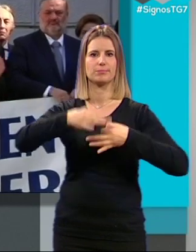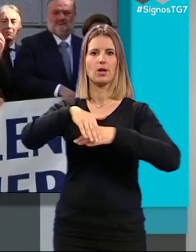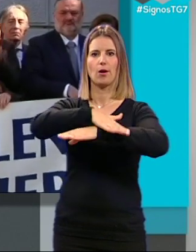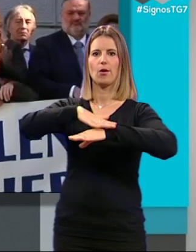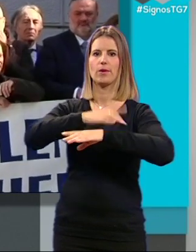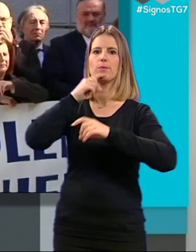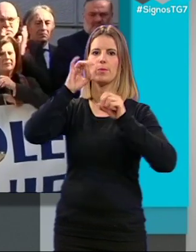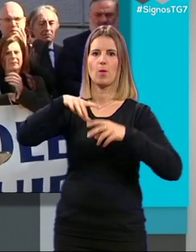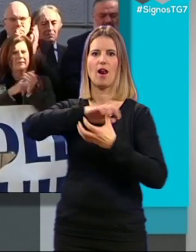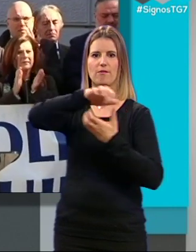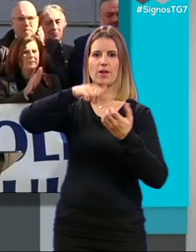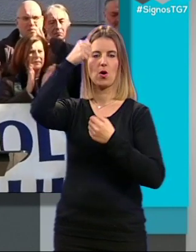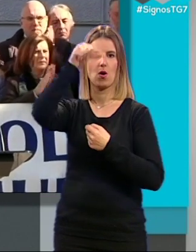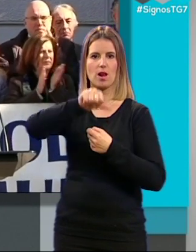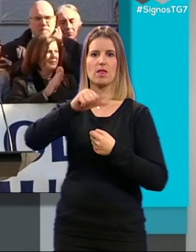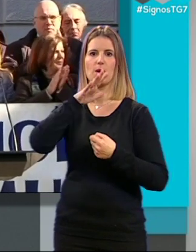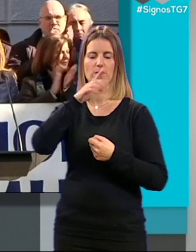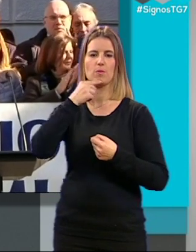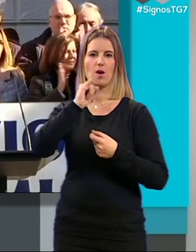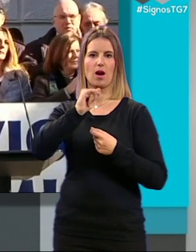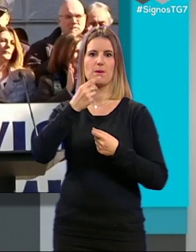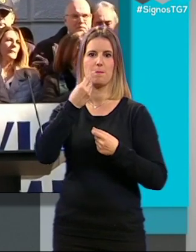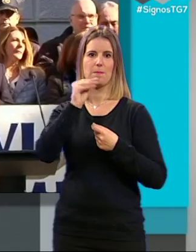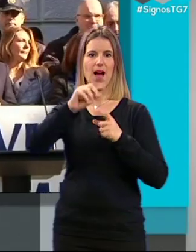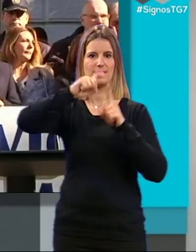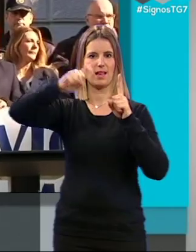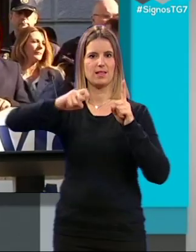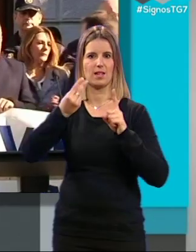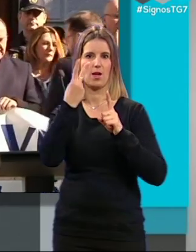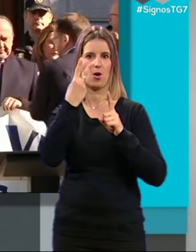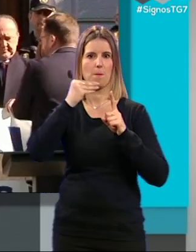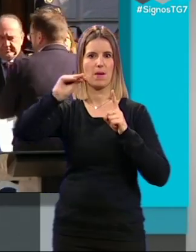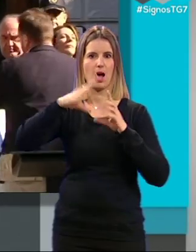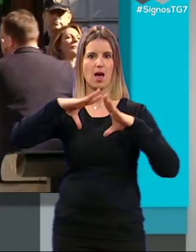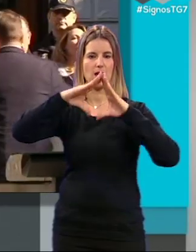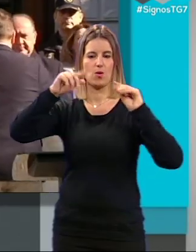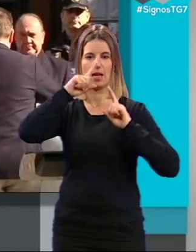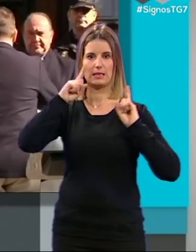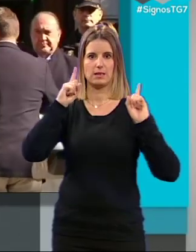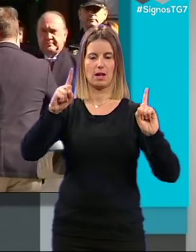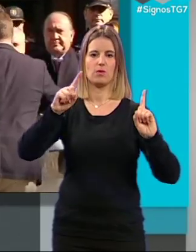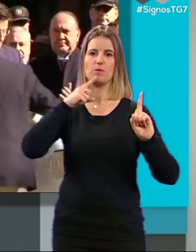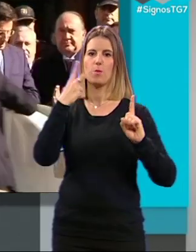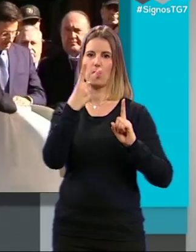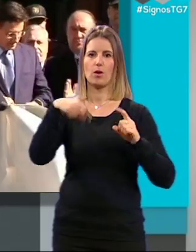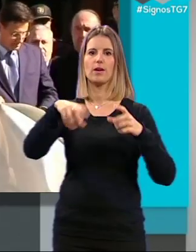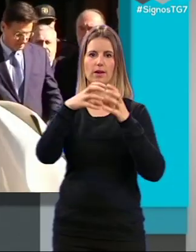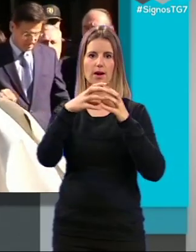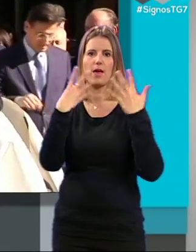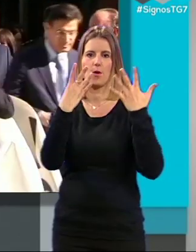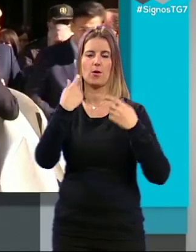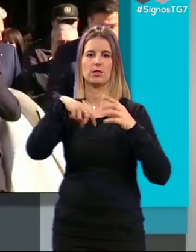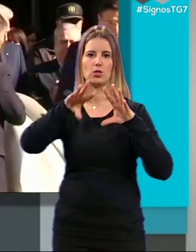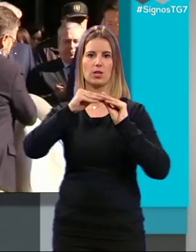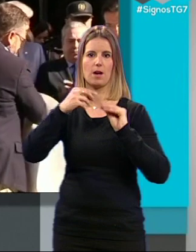como violencia de género y pasa, por desgracia, engrosar la estadística con dos casos en Andalucía en lo que va de año, ambos en Granada y nueve en